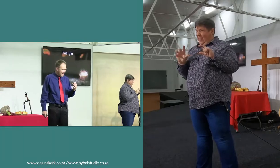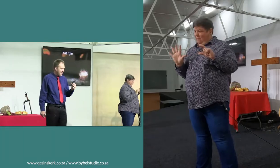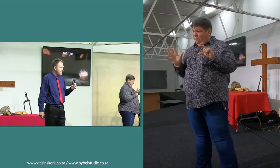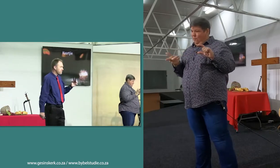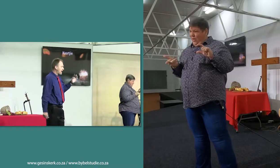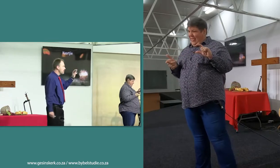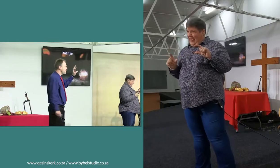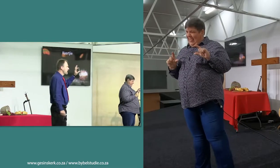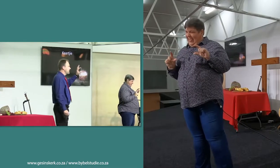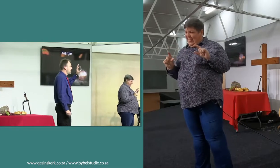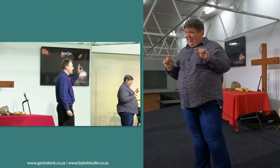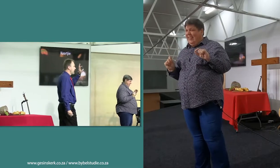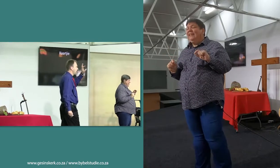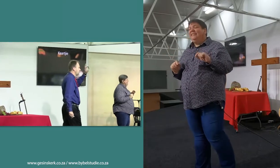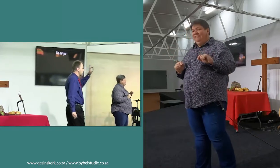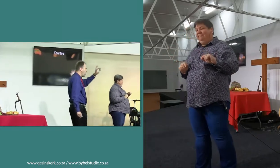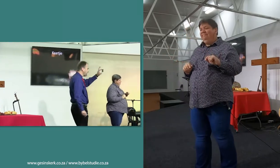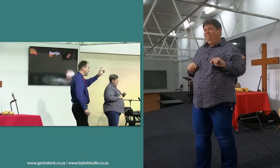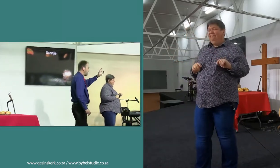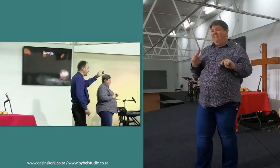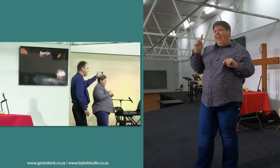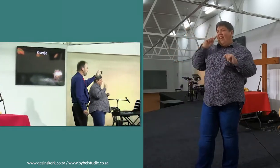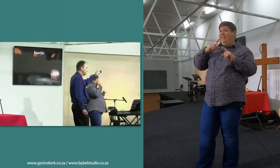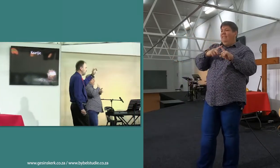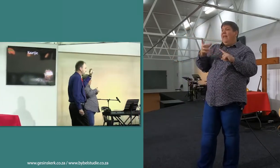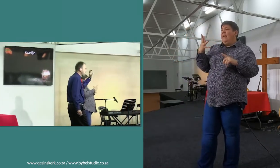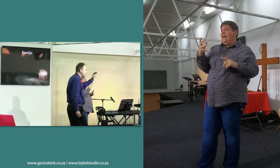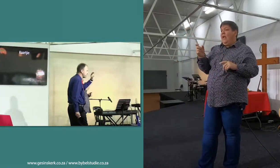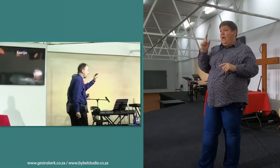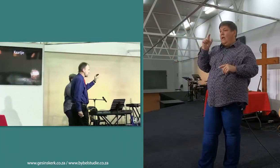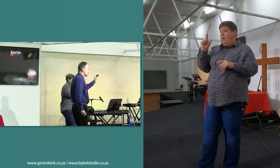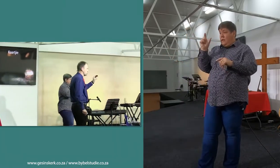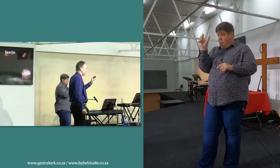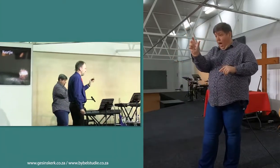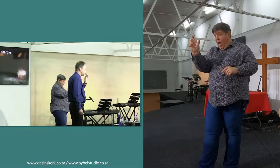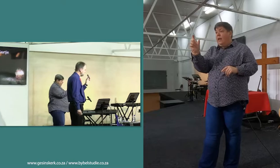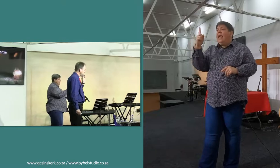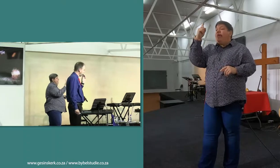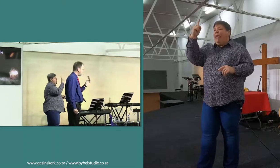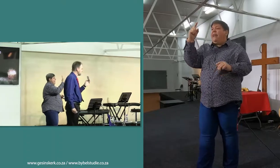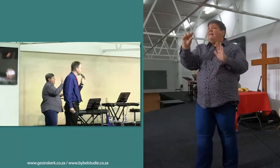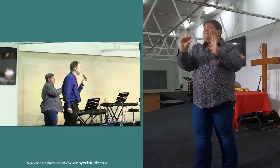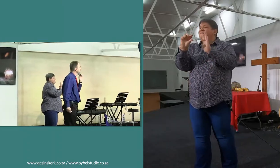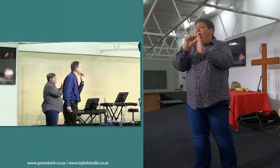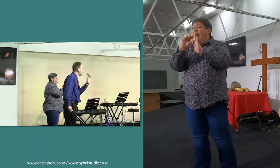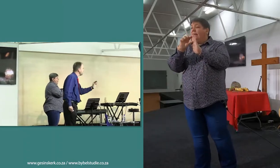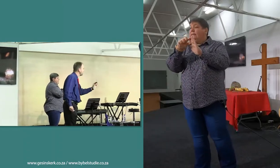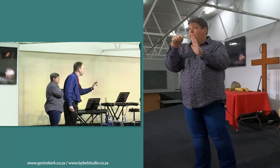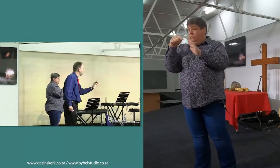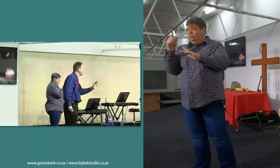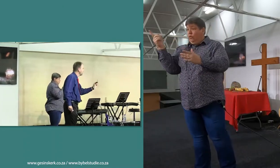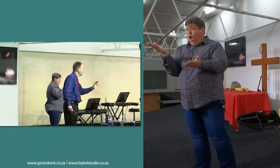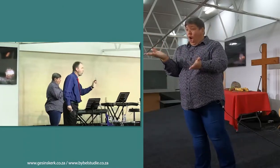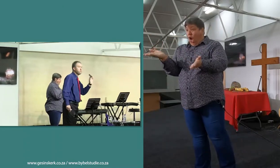en elke week gaan jy, a kaartje kry, met 1 vers op, en dit is die vers wat ek jou wil uitdag, om te